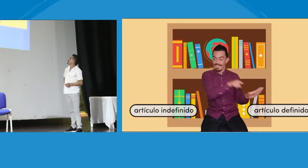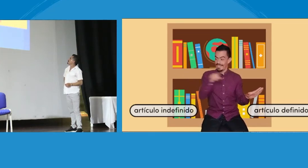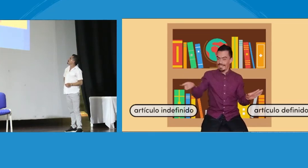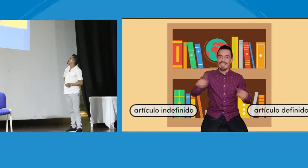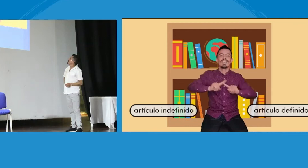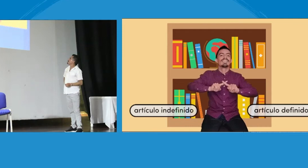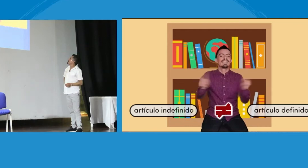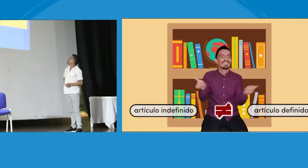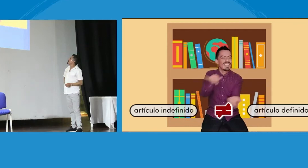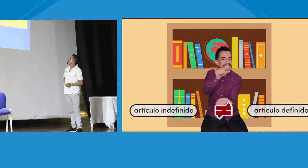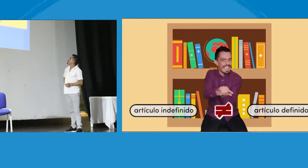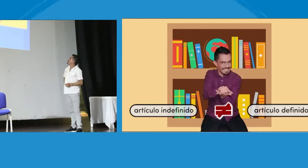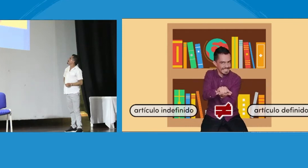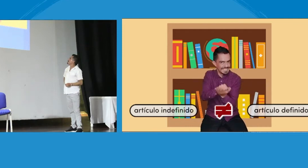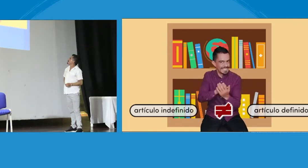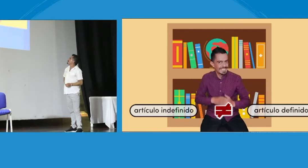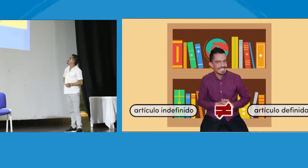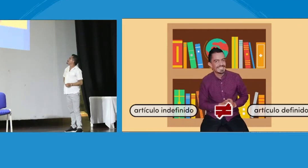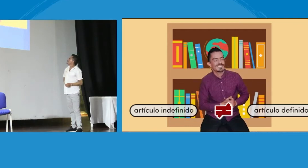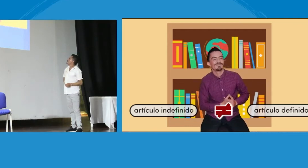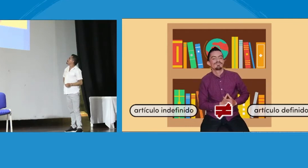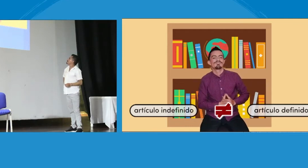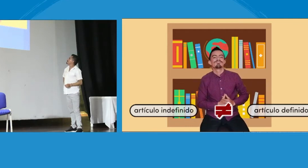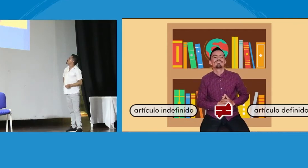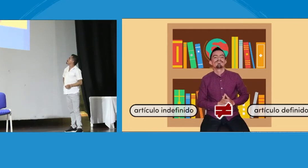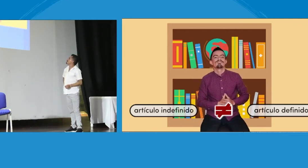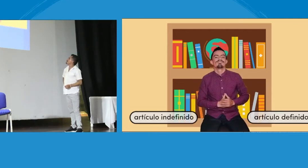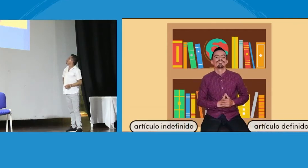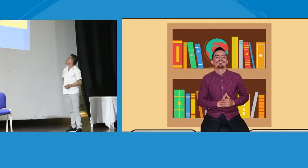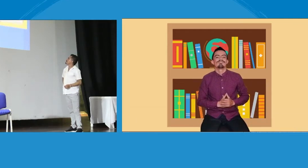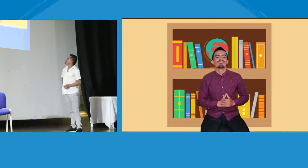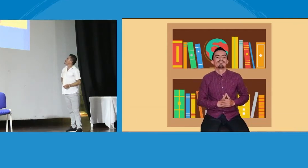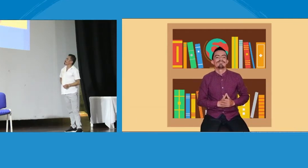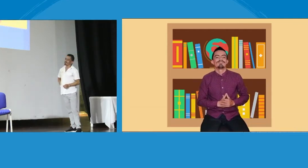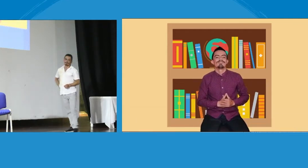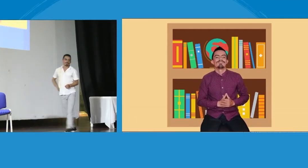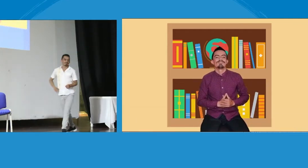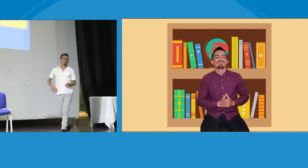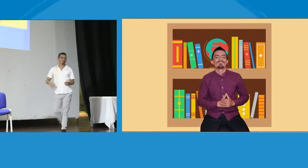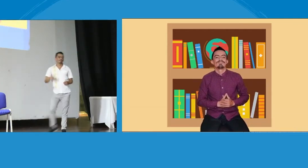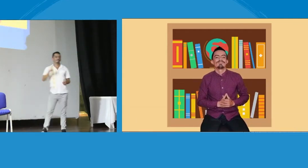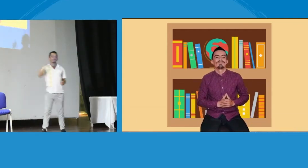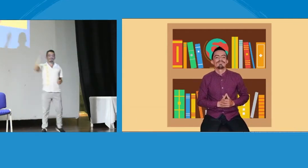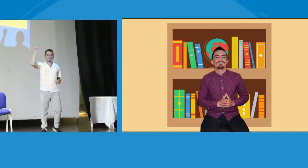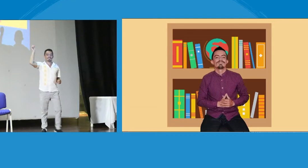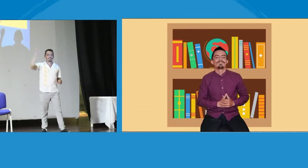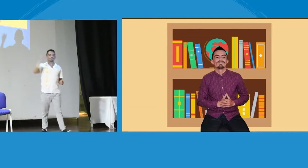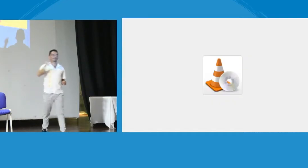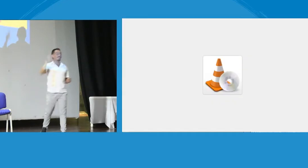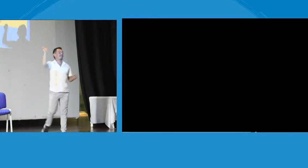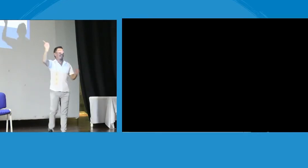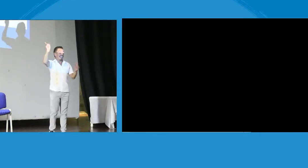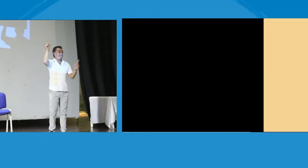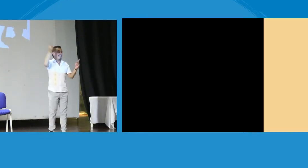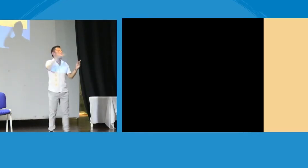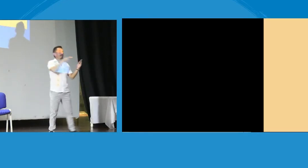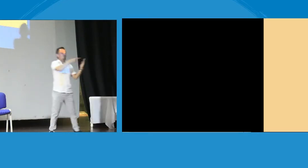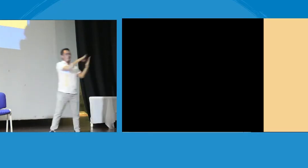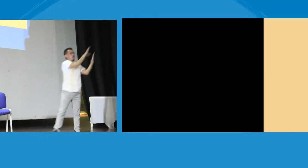general y cuando hablamos de artículo definido, se refiere a un elemento en particular. Esa es la diferencia.